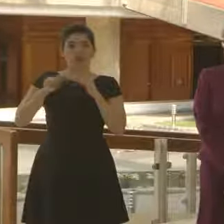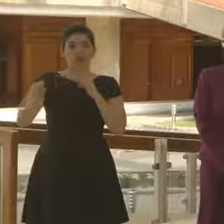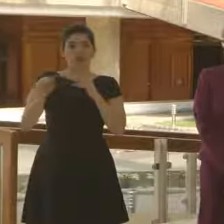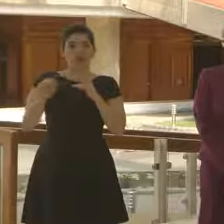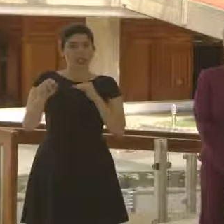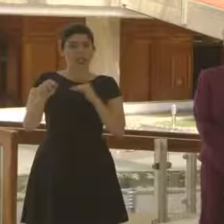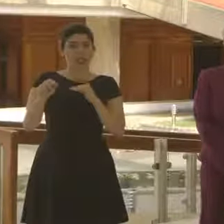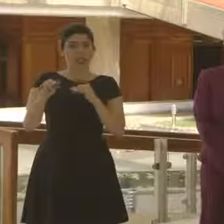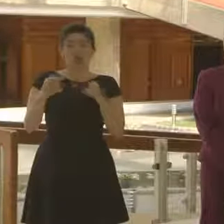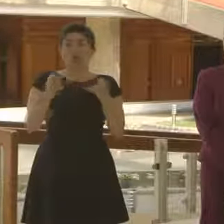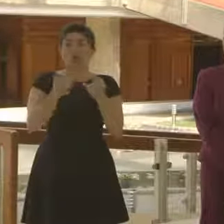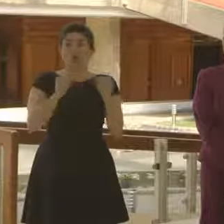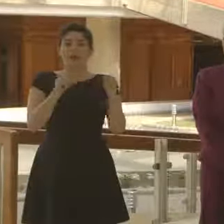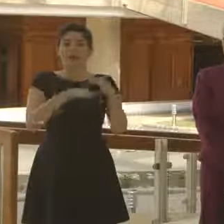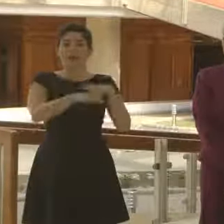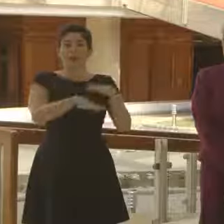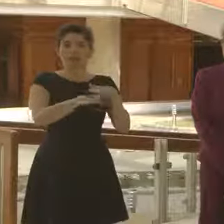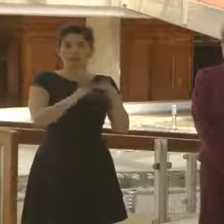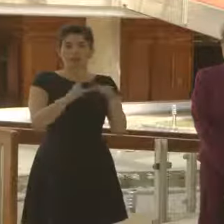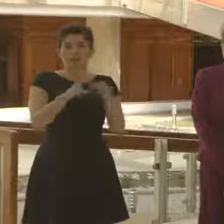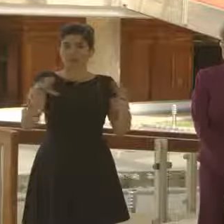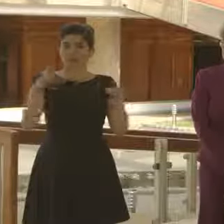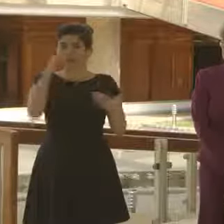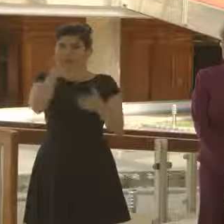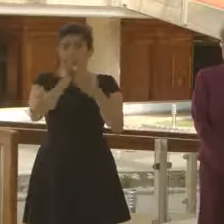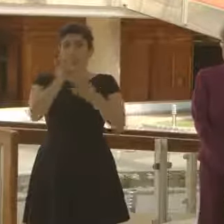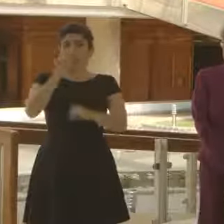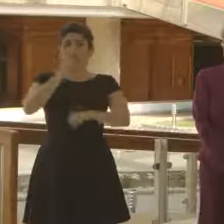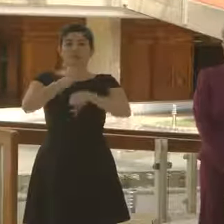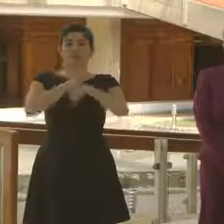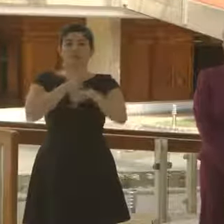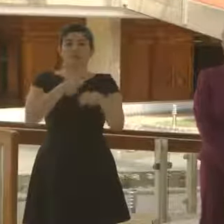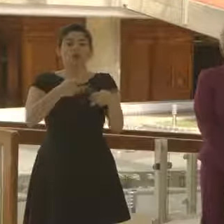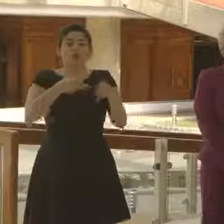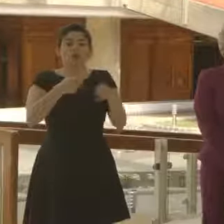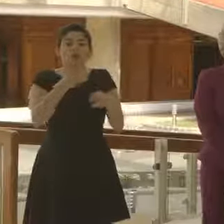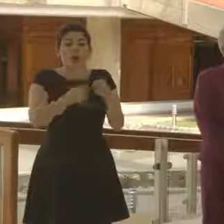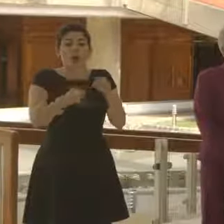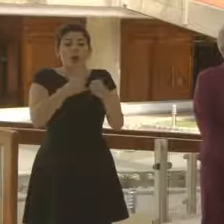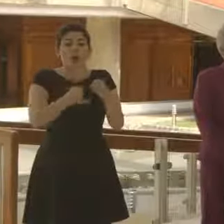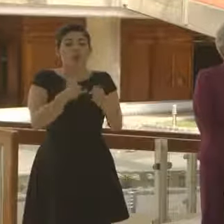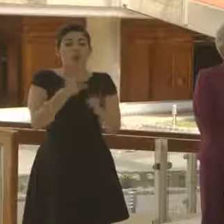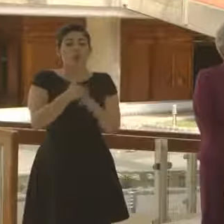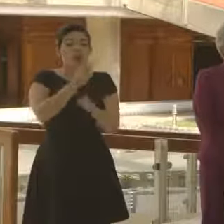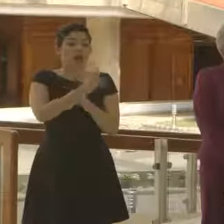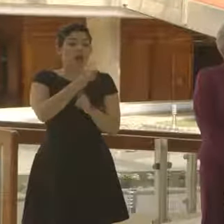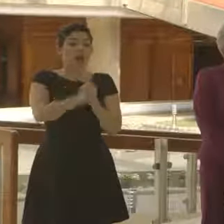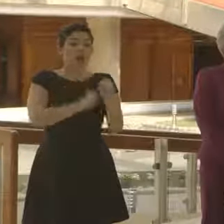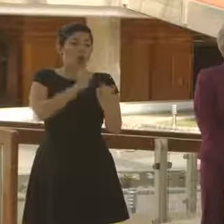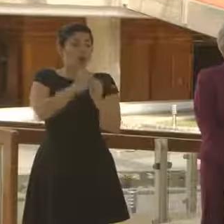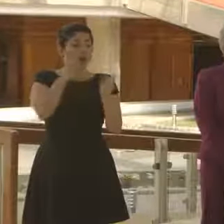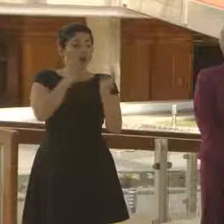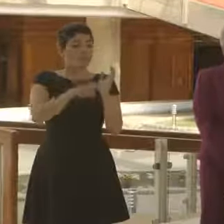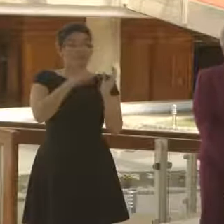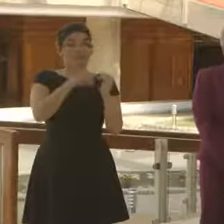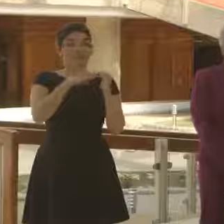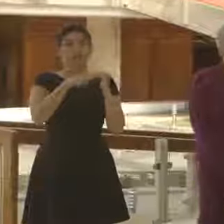con independencia de la base. Por ello, se tomará como referencia en la última anualidad reconocida.